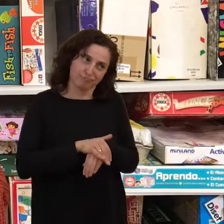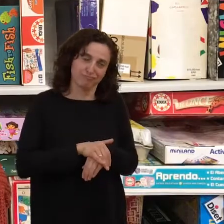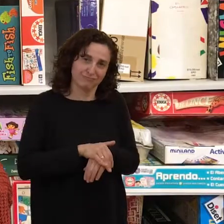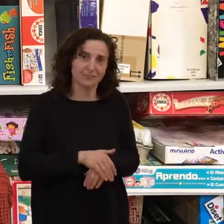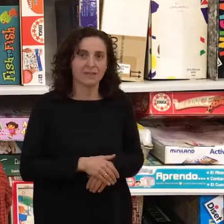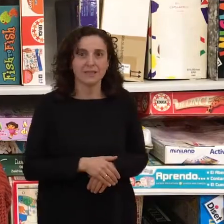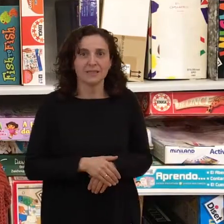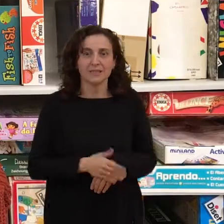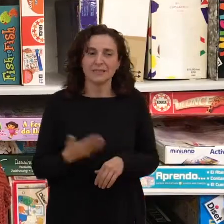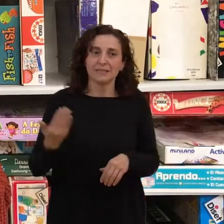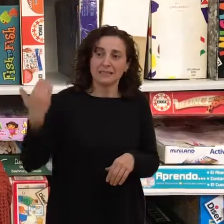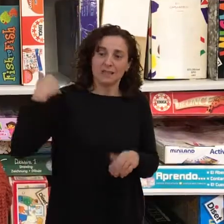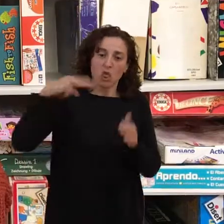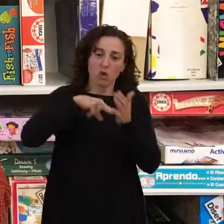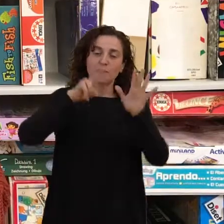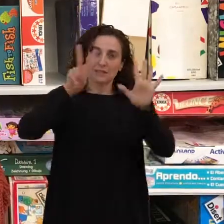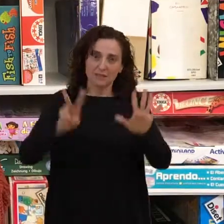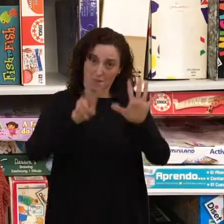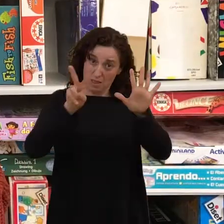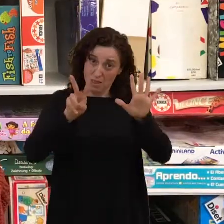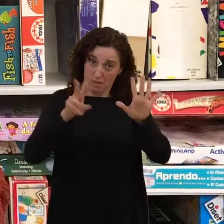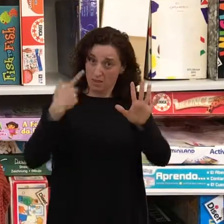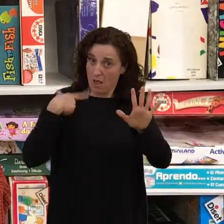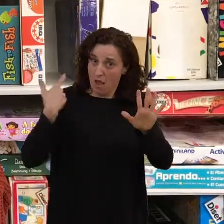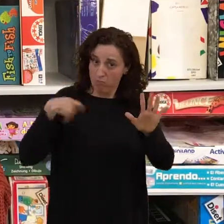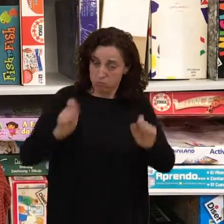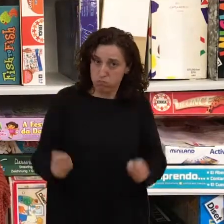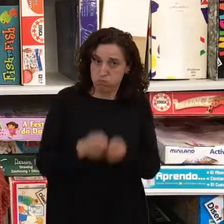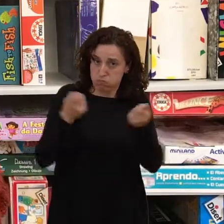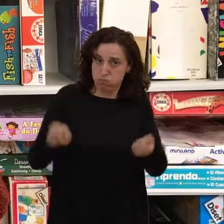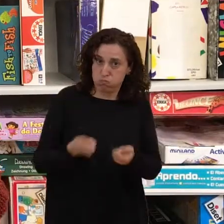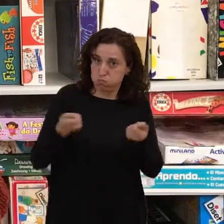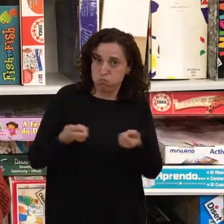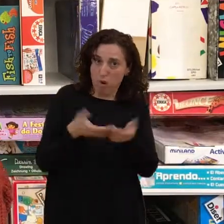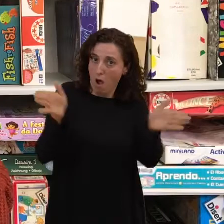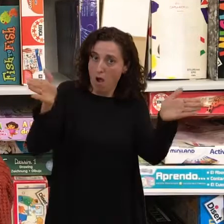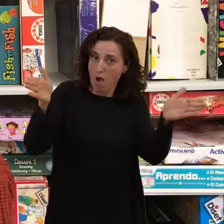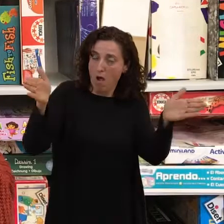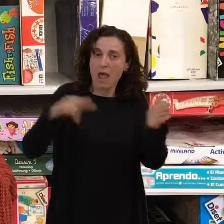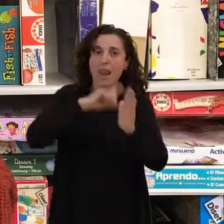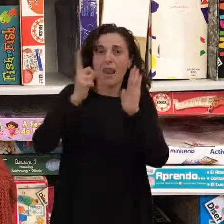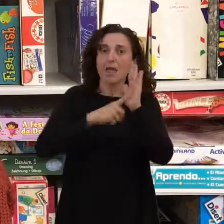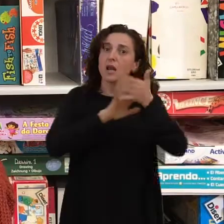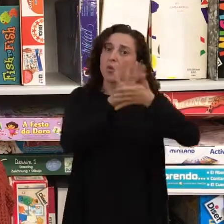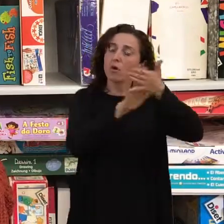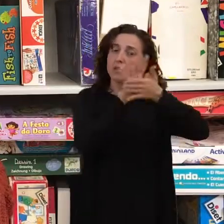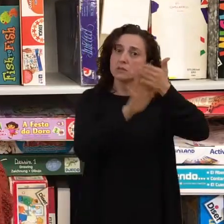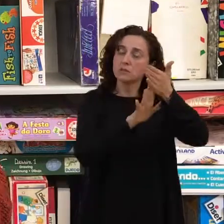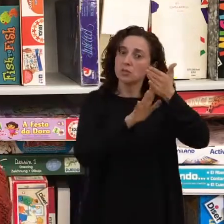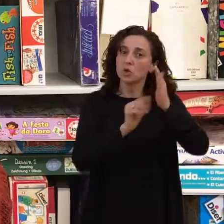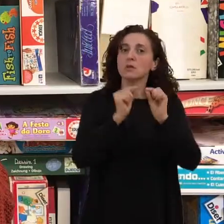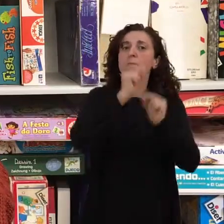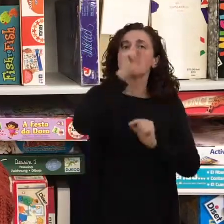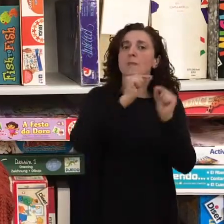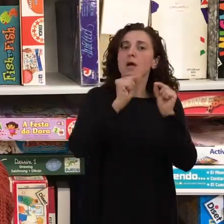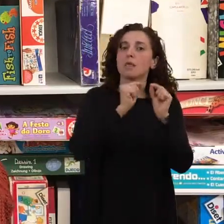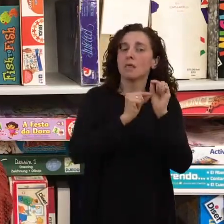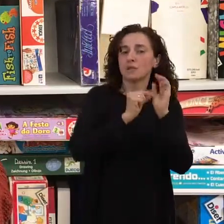Antes, en el 2007, fue publicada la ley de lengua de signos y medidas de apoyo a la